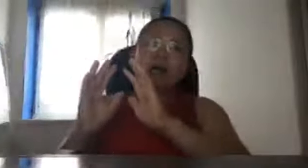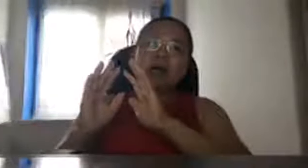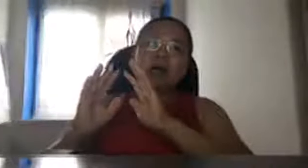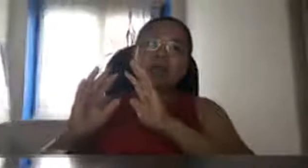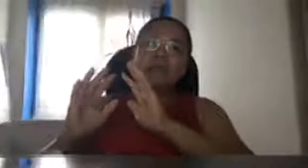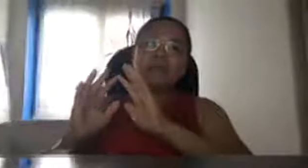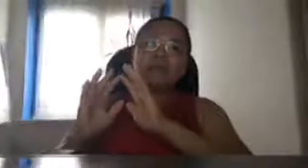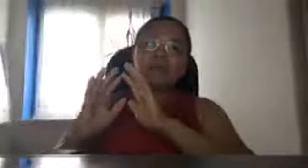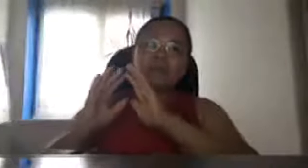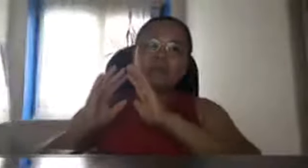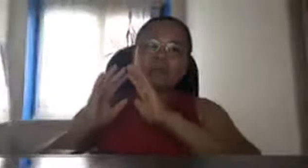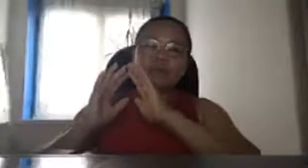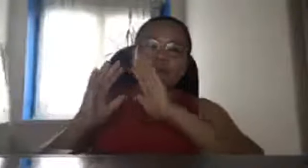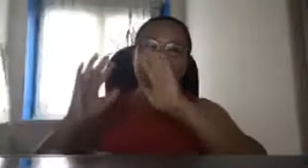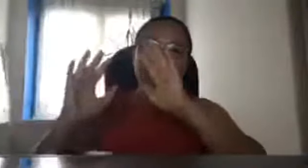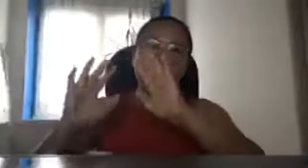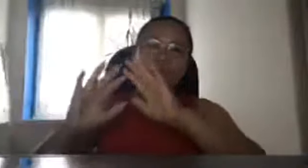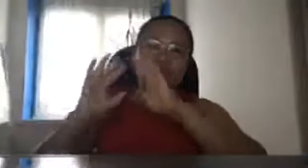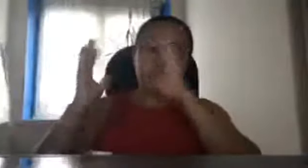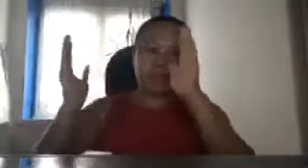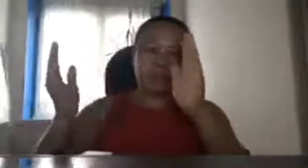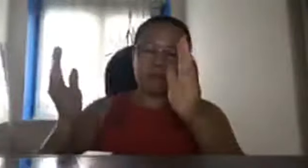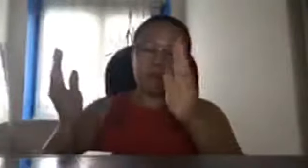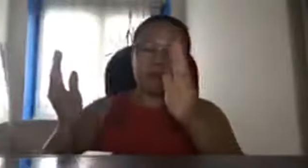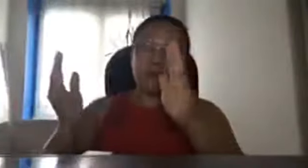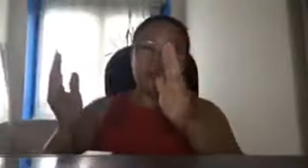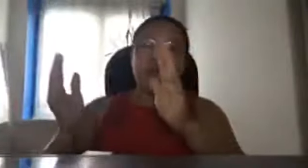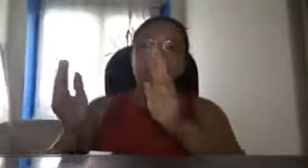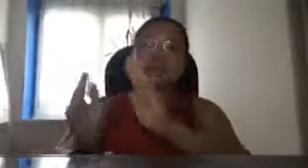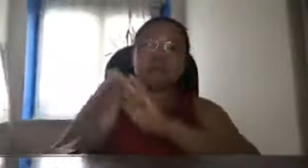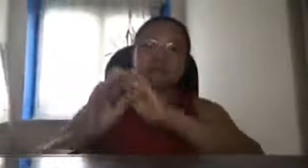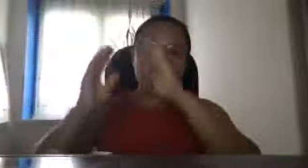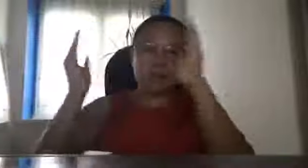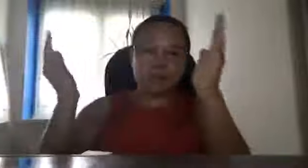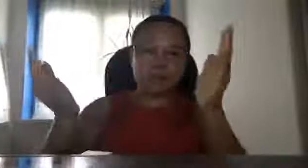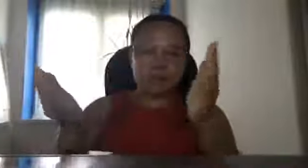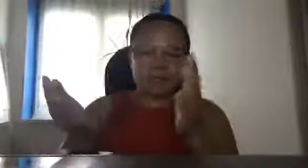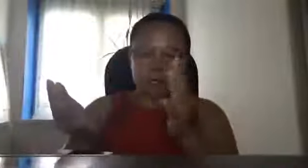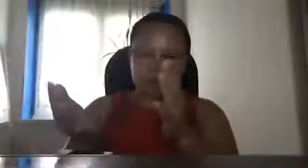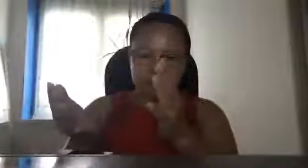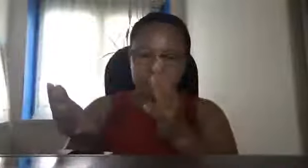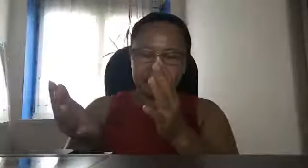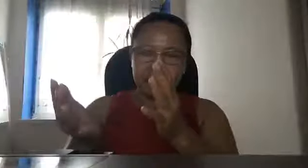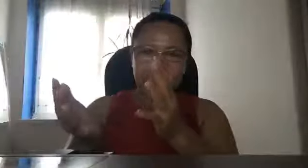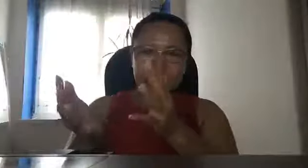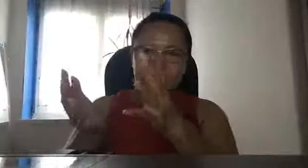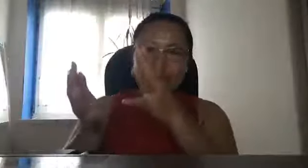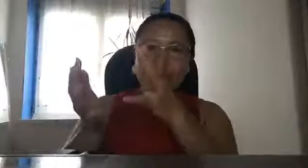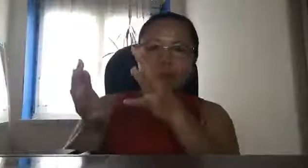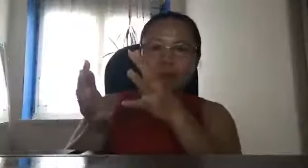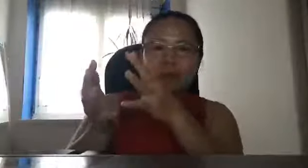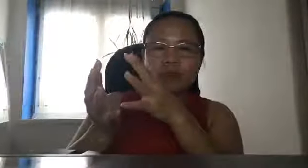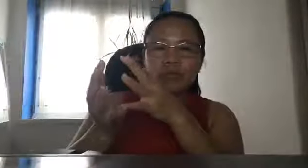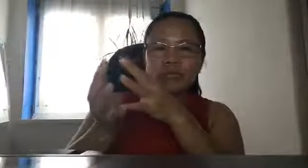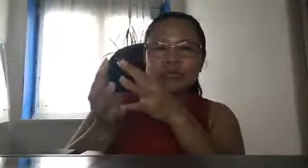ito pong isang munisipyo mayroon siya grupo ng DSWD